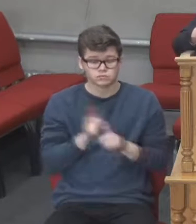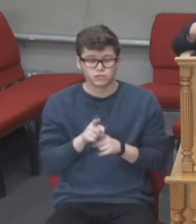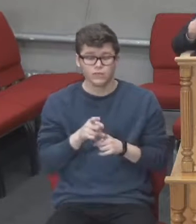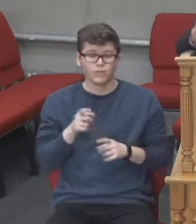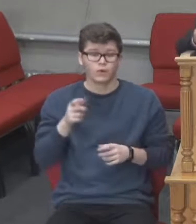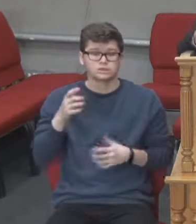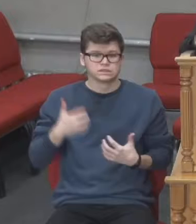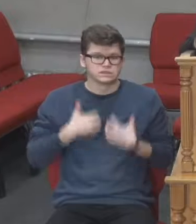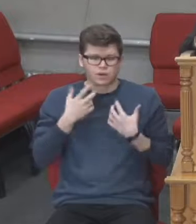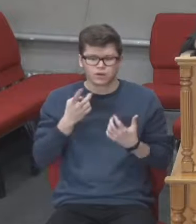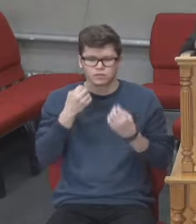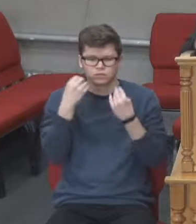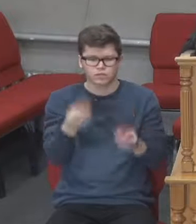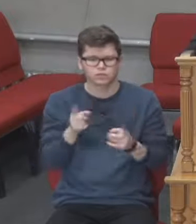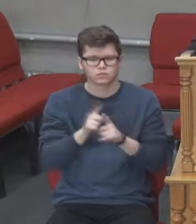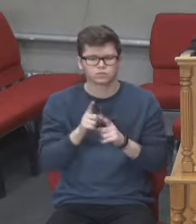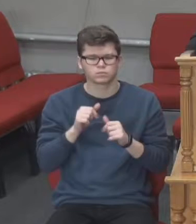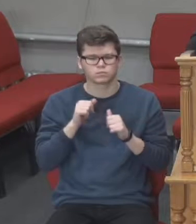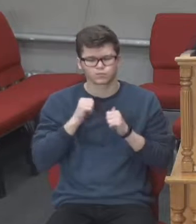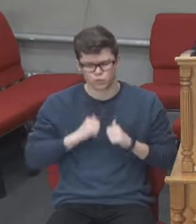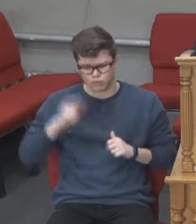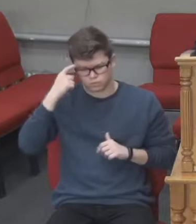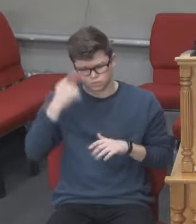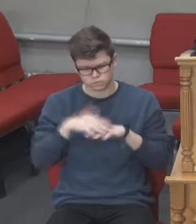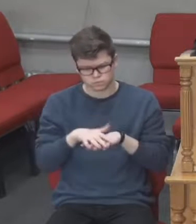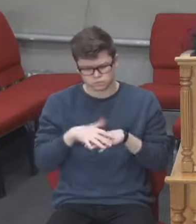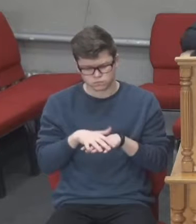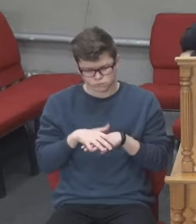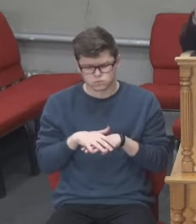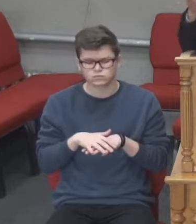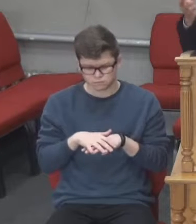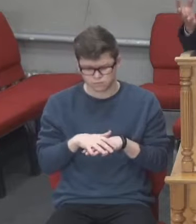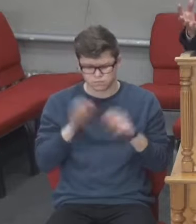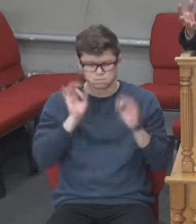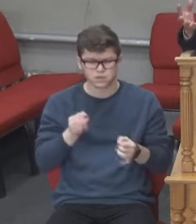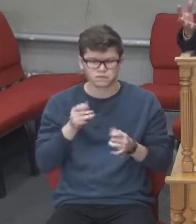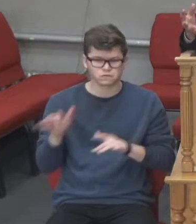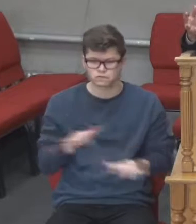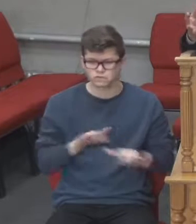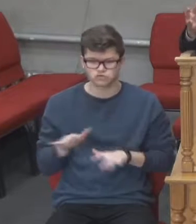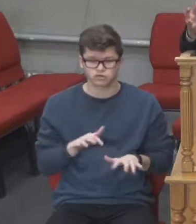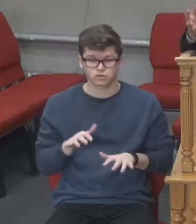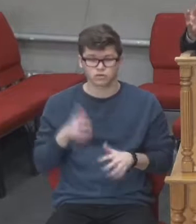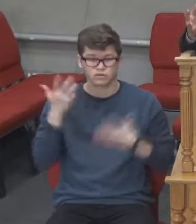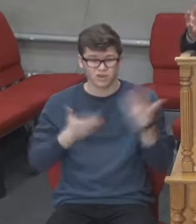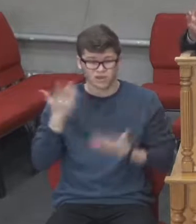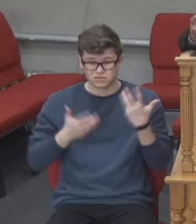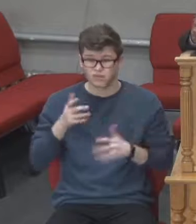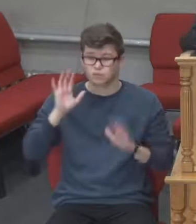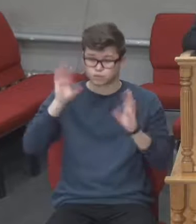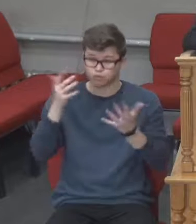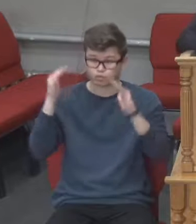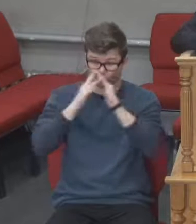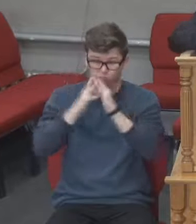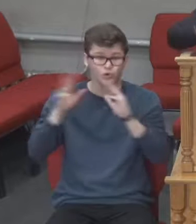страх, він не дає цього зробити, не дає рятівникам спасти людей. Коли горить будівля, де тисячі людей,